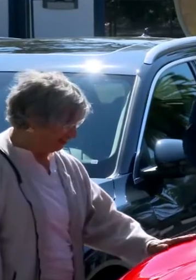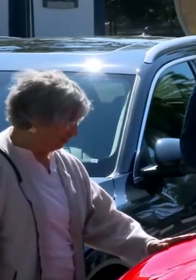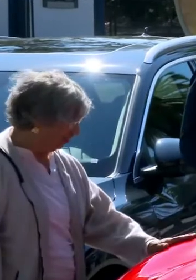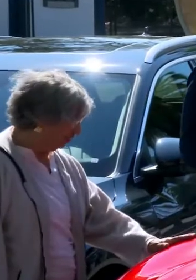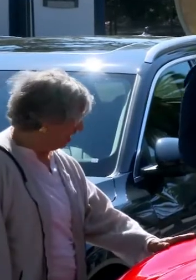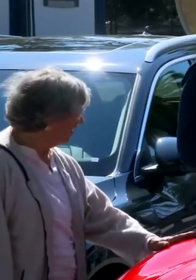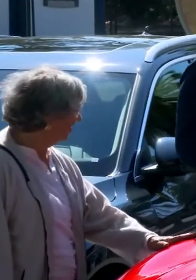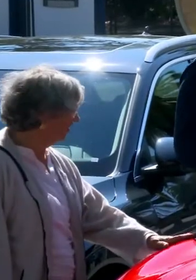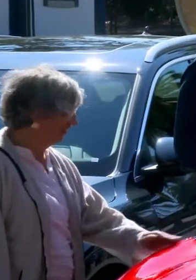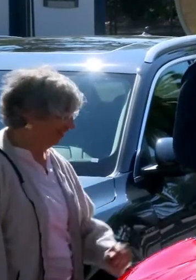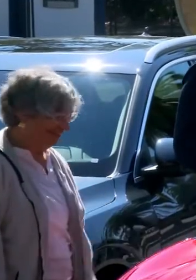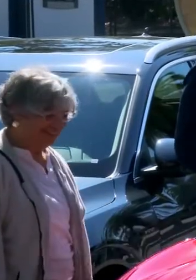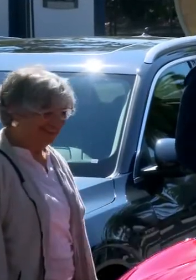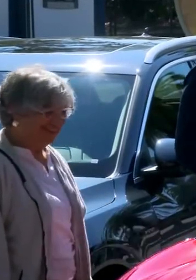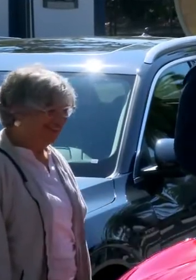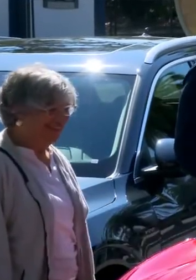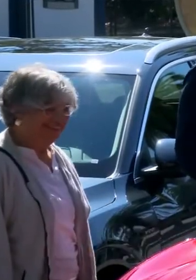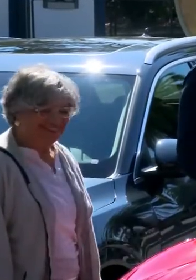carro.